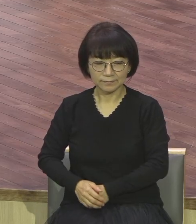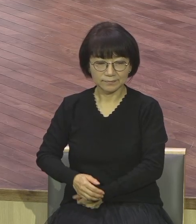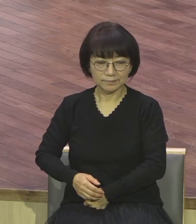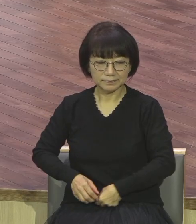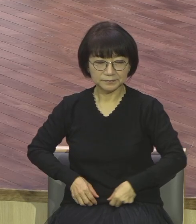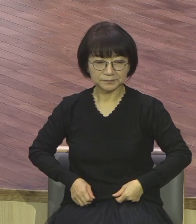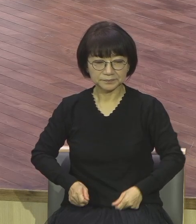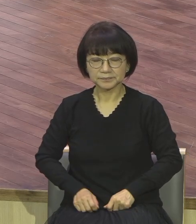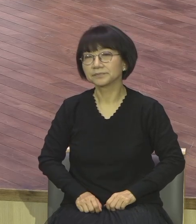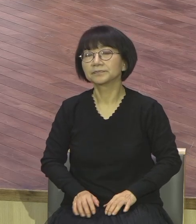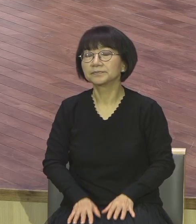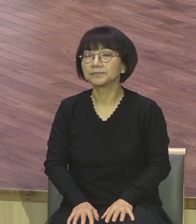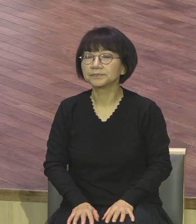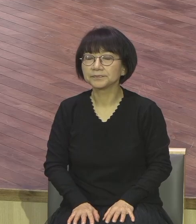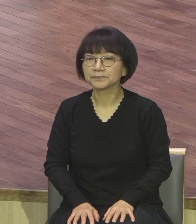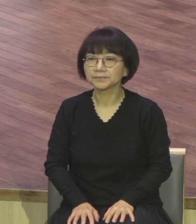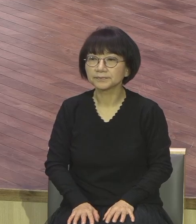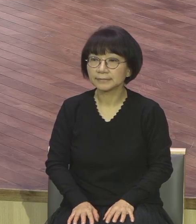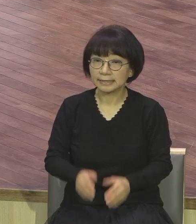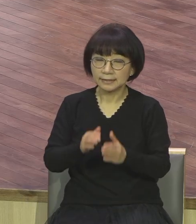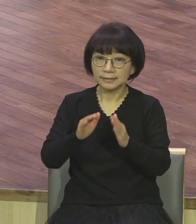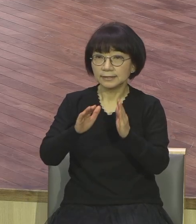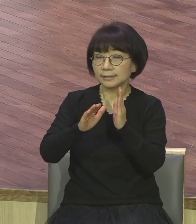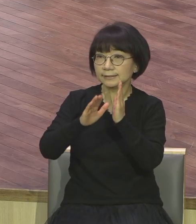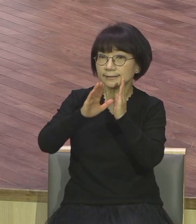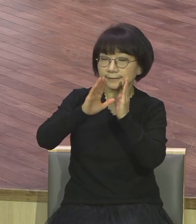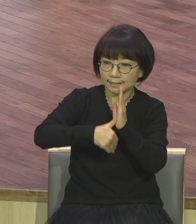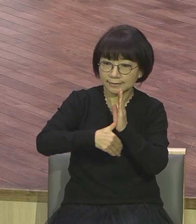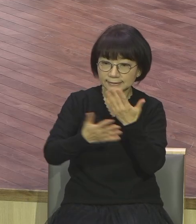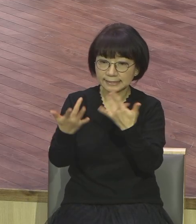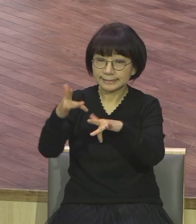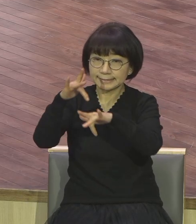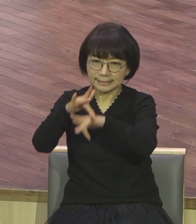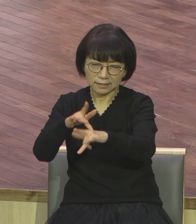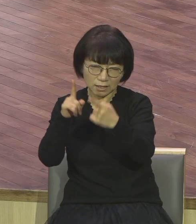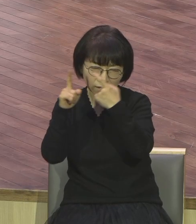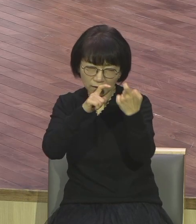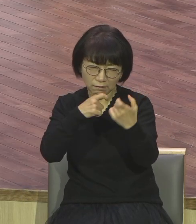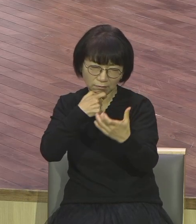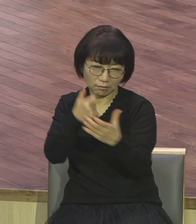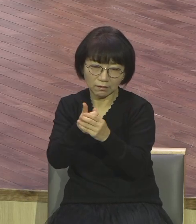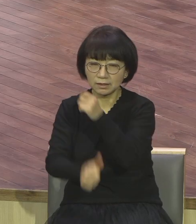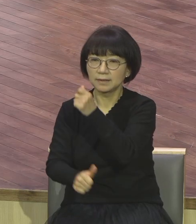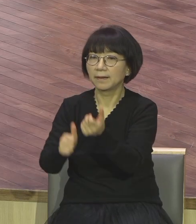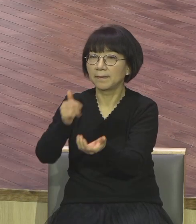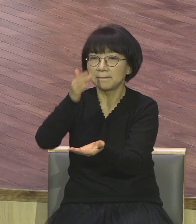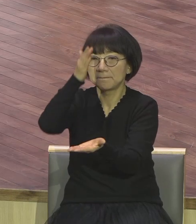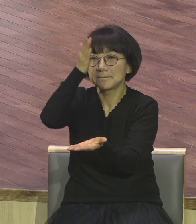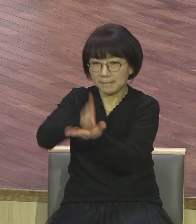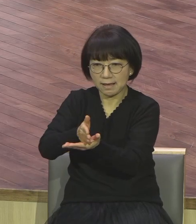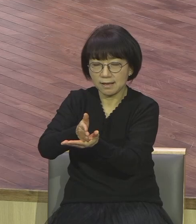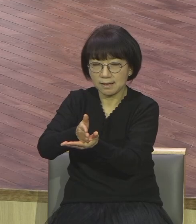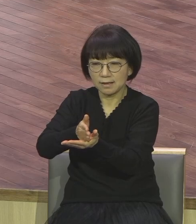속에서 사단에게 절대 속지 말아야 된다 라는 말씀이에요 사단에게 속지 마라